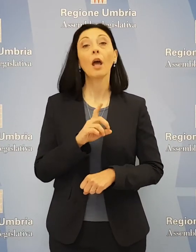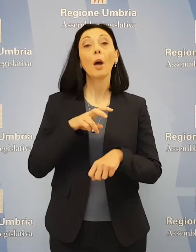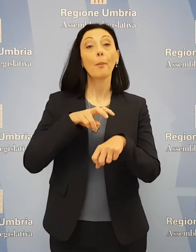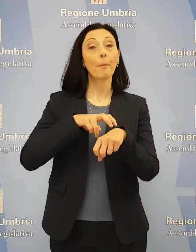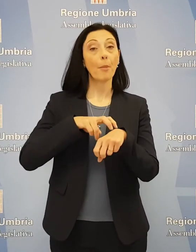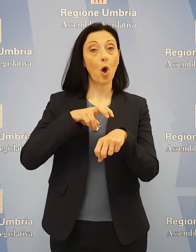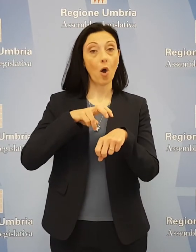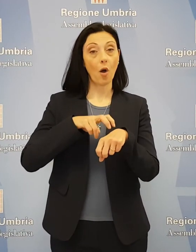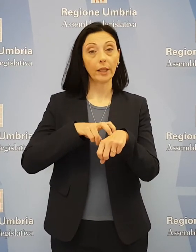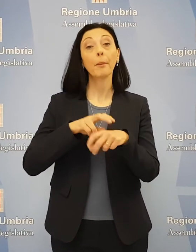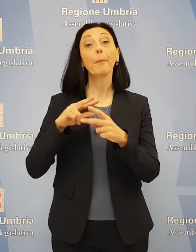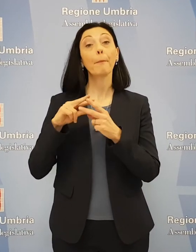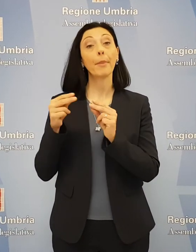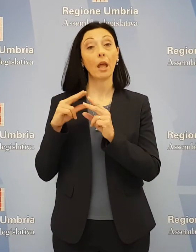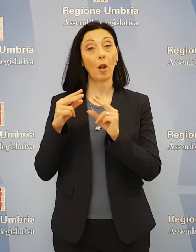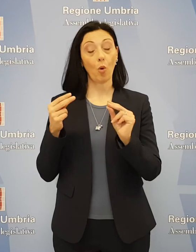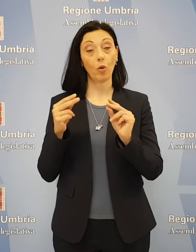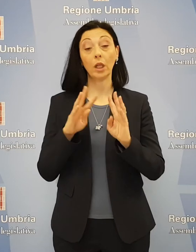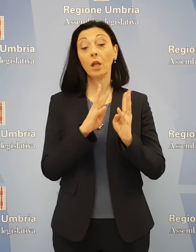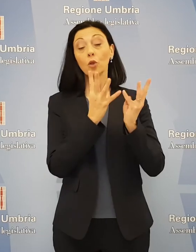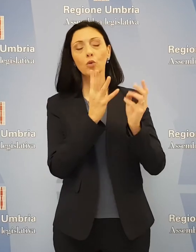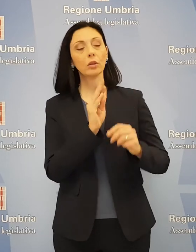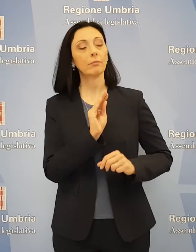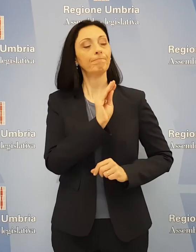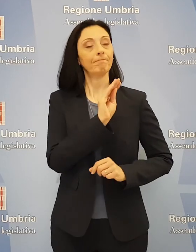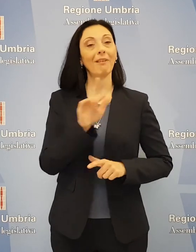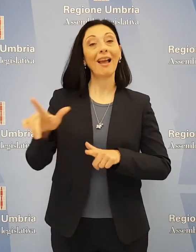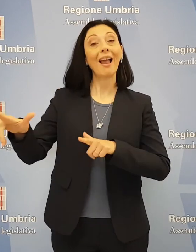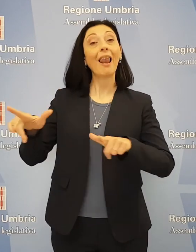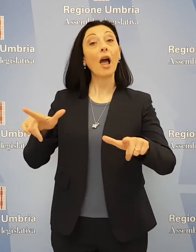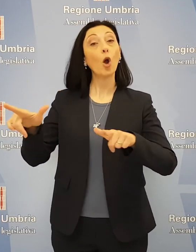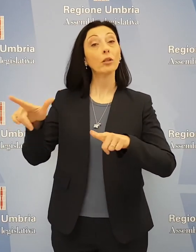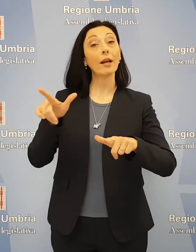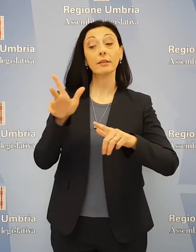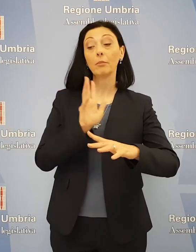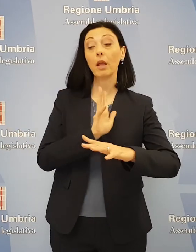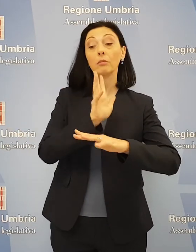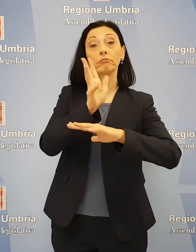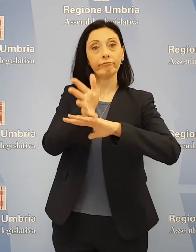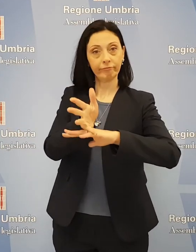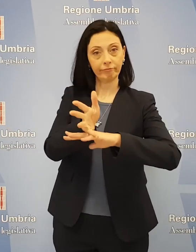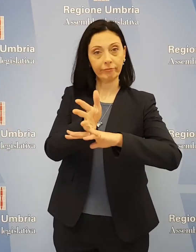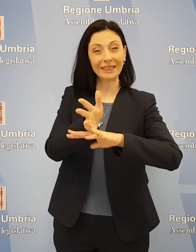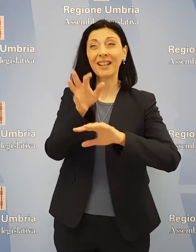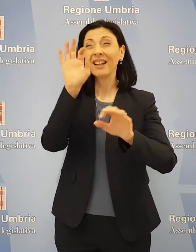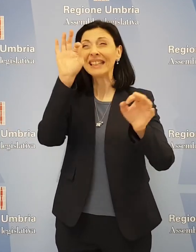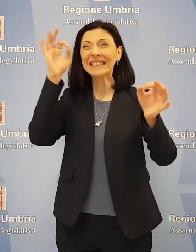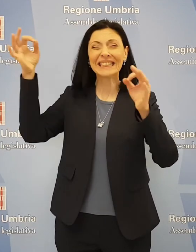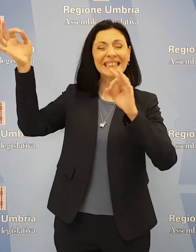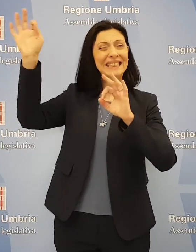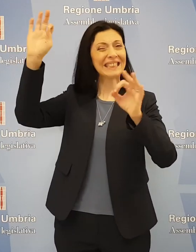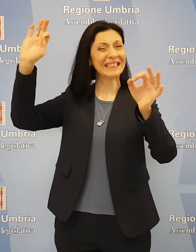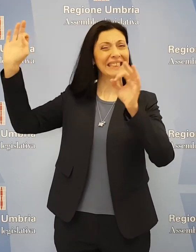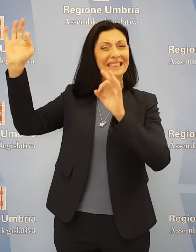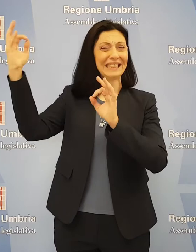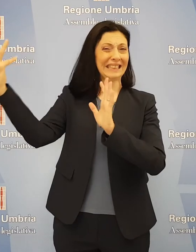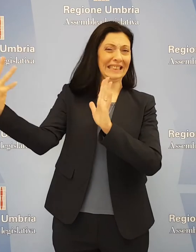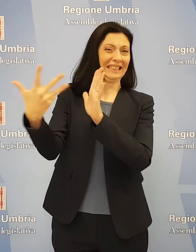Tommaso Bori e Simona Meloni, hanno chiesto alla Giunta di intervenire al Lago Trasimeno per fare fronte ai disagi legati alla presenza dei